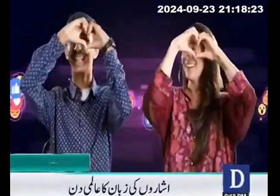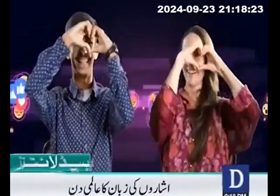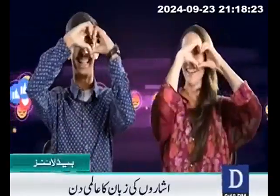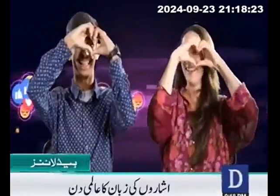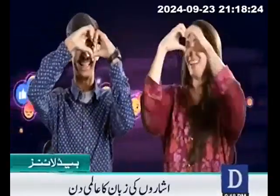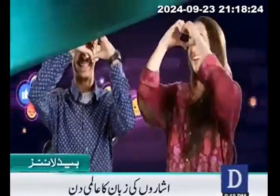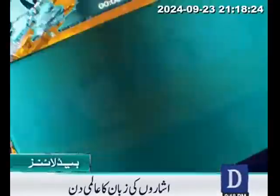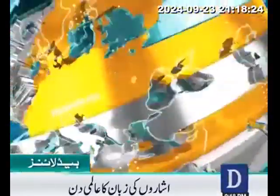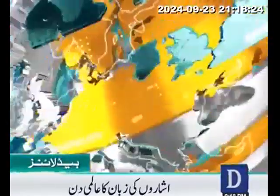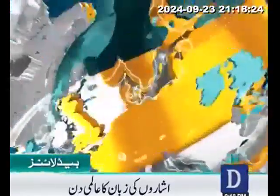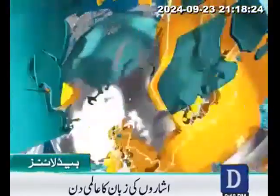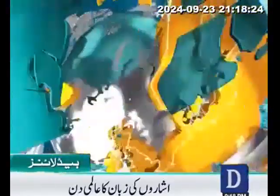موسیقی